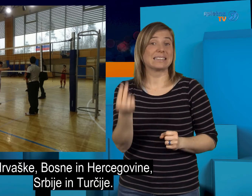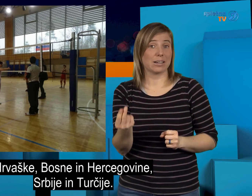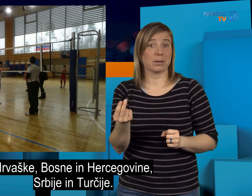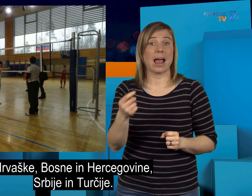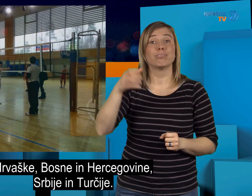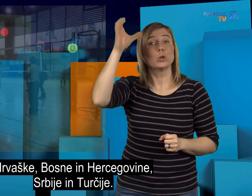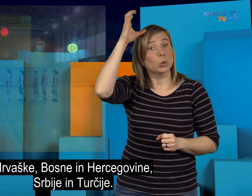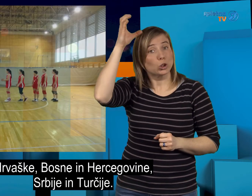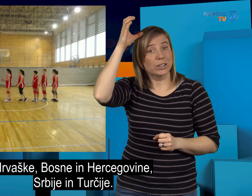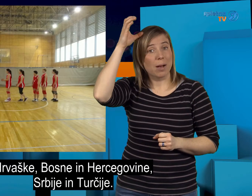Turčije.